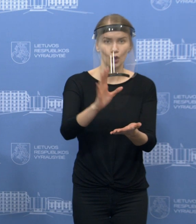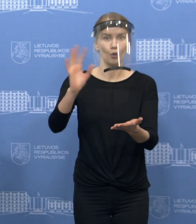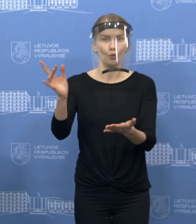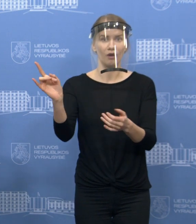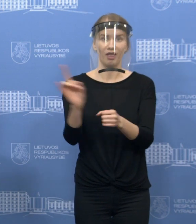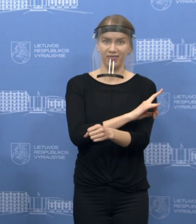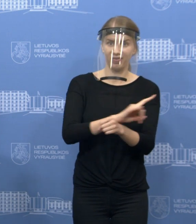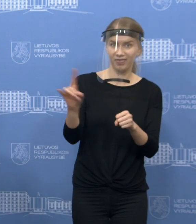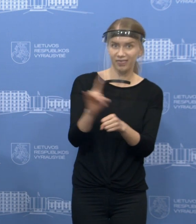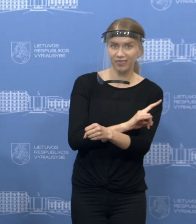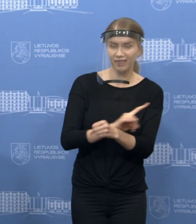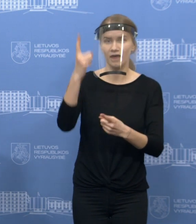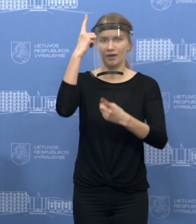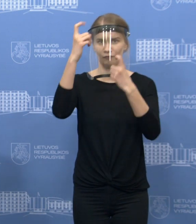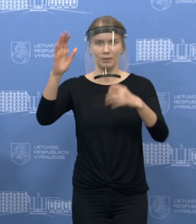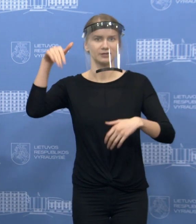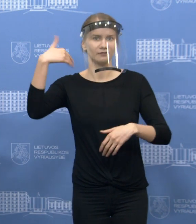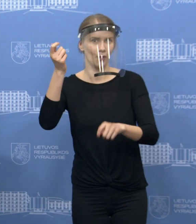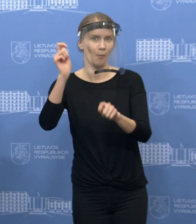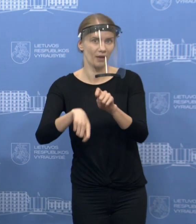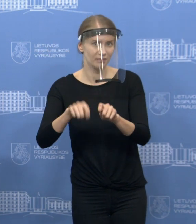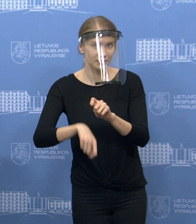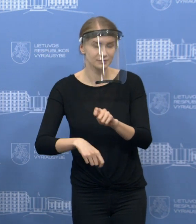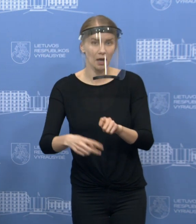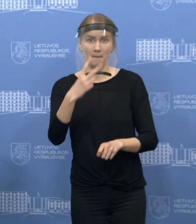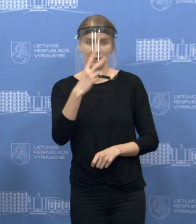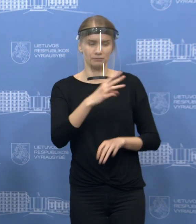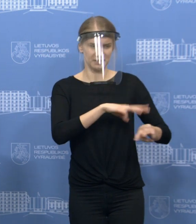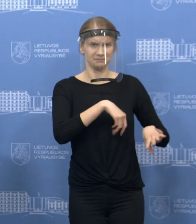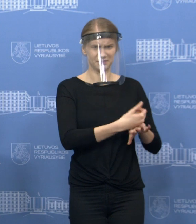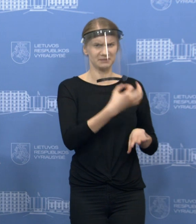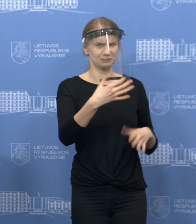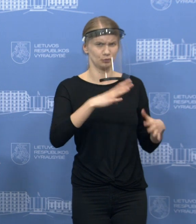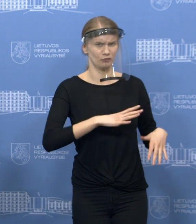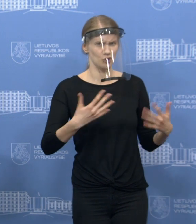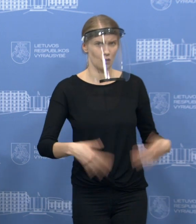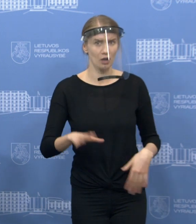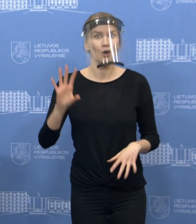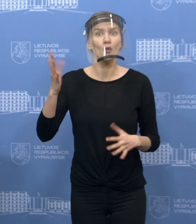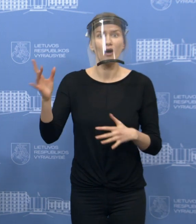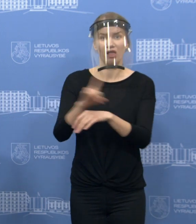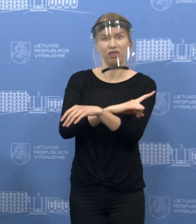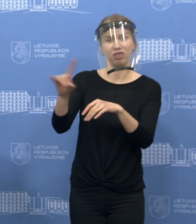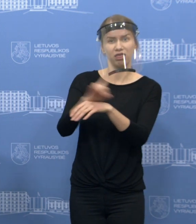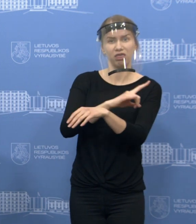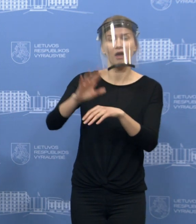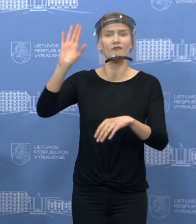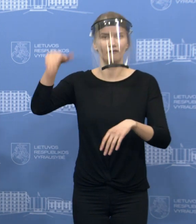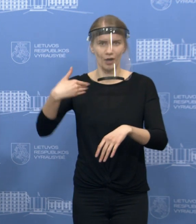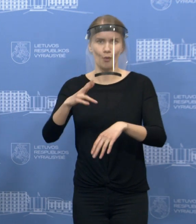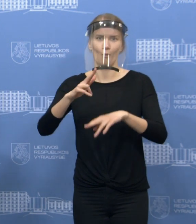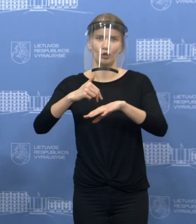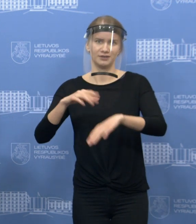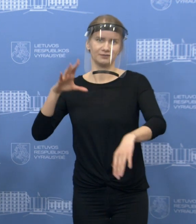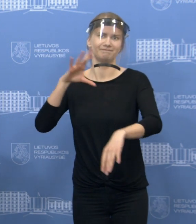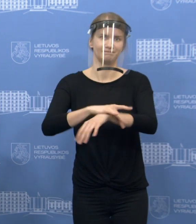tikrinti informaciją vėliau, ir jeigu bus nustatytas, kaip ir ministras pirmininkas sakė, melavimo epizodas, netieso sakimas,